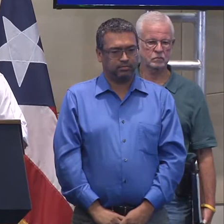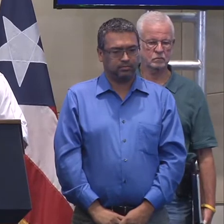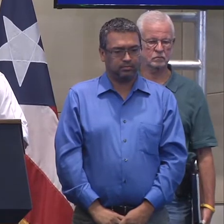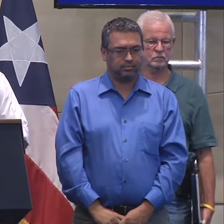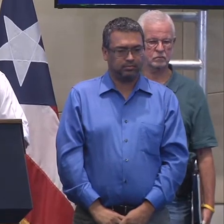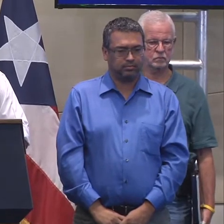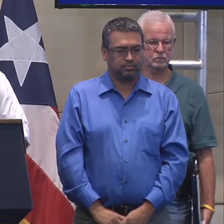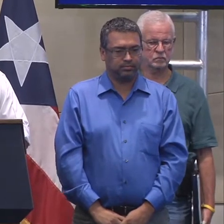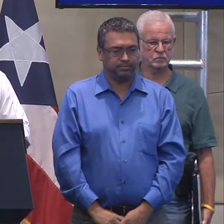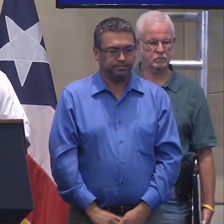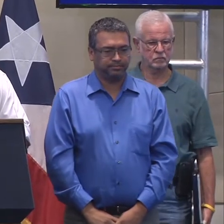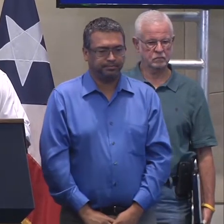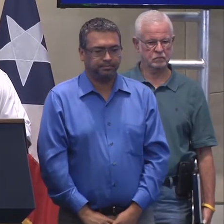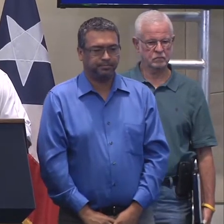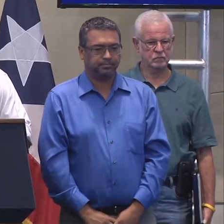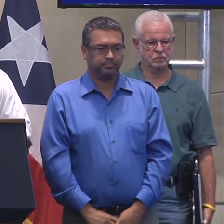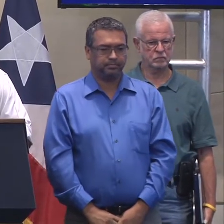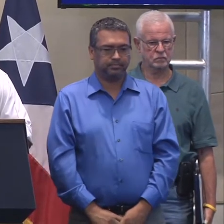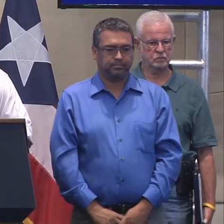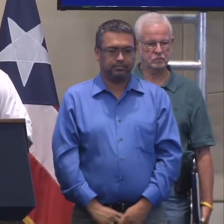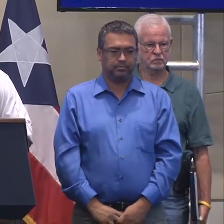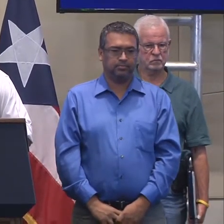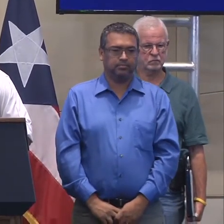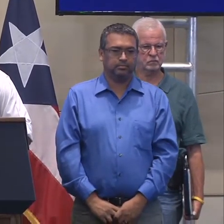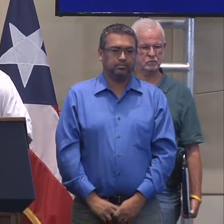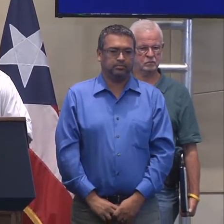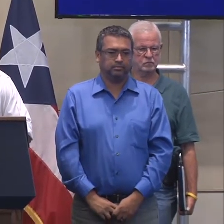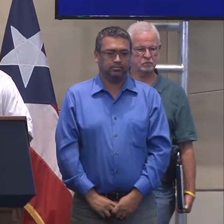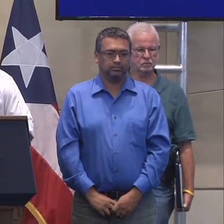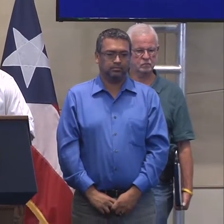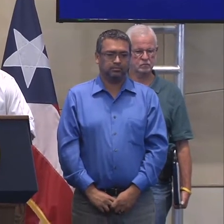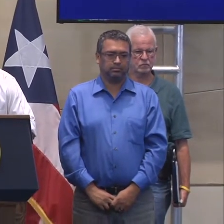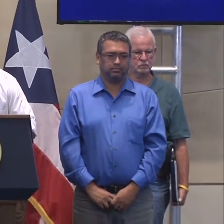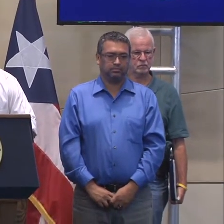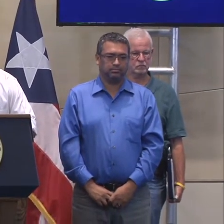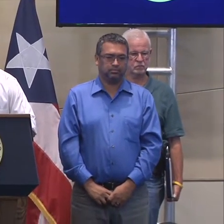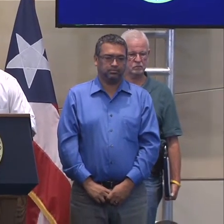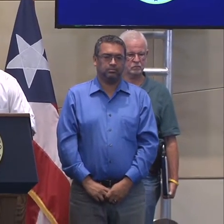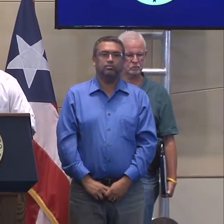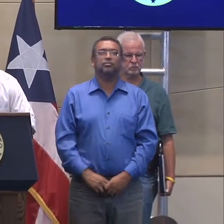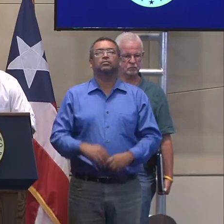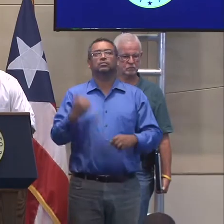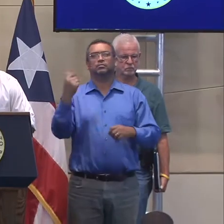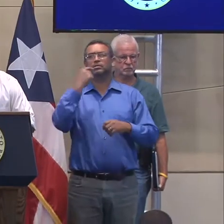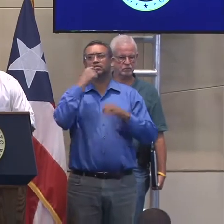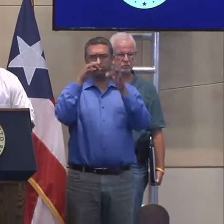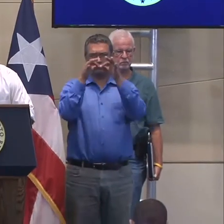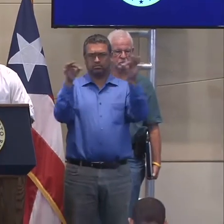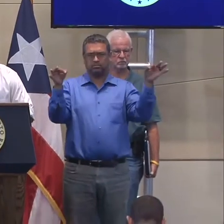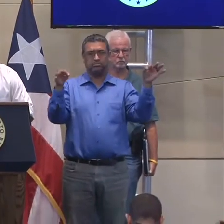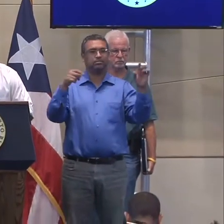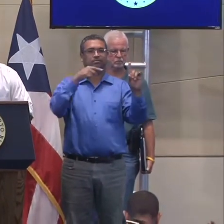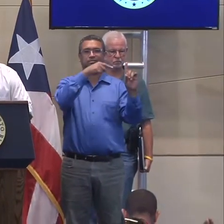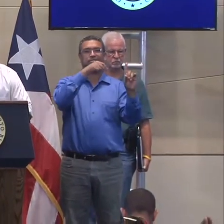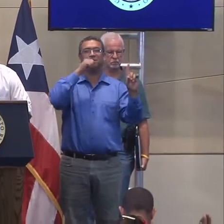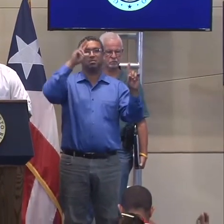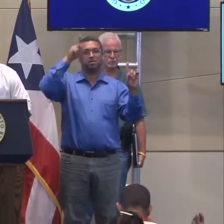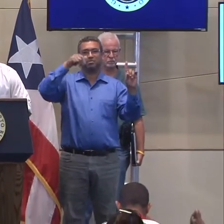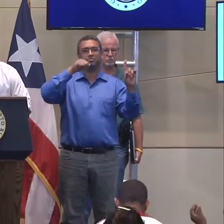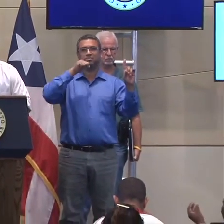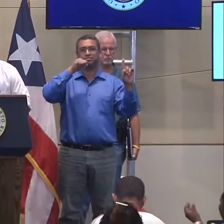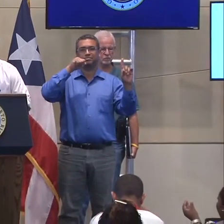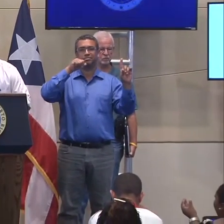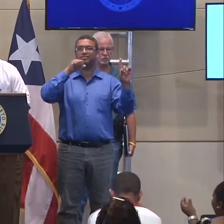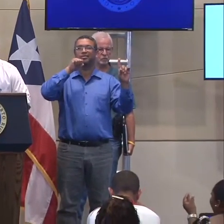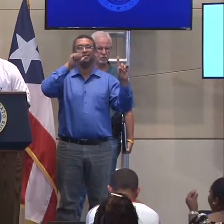Gobernador, usted mencionó que el vicepresidente no decepcionó, pero las palabras que utilizo le pregunto si de alguna forma se